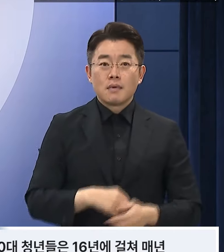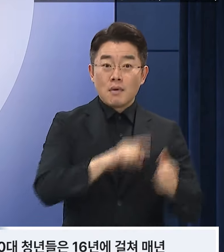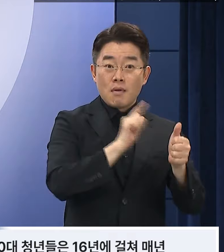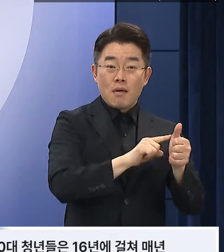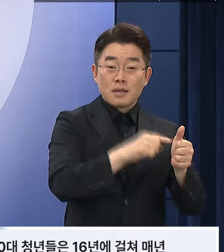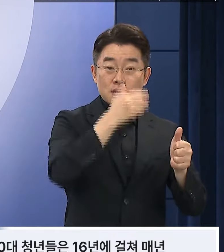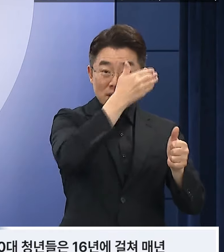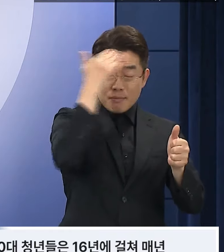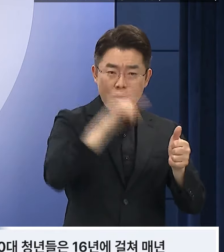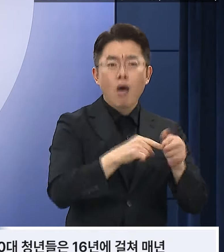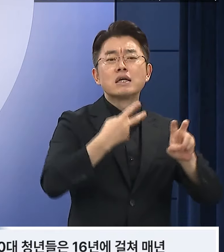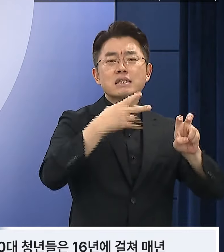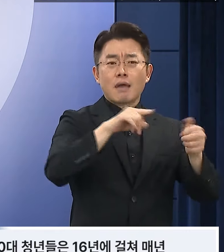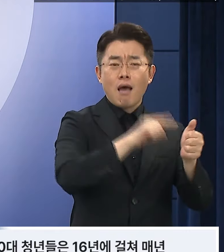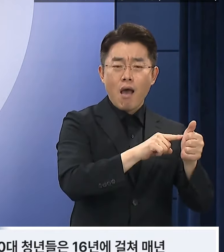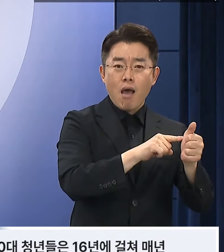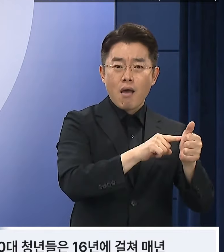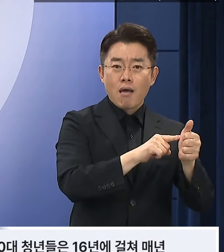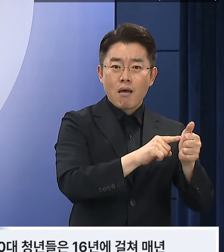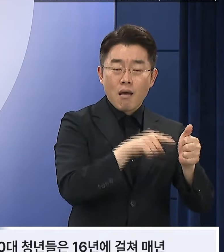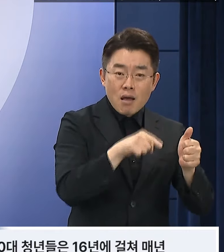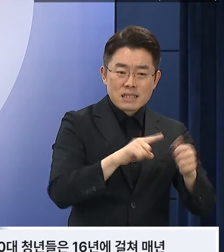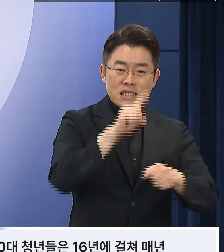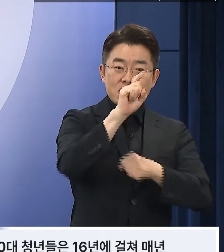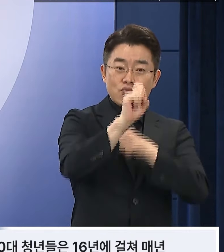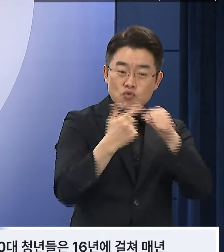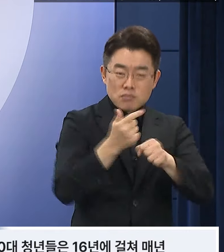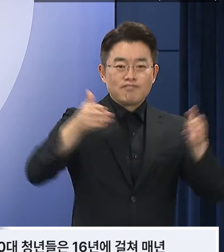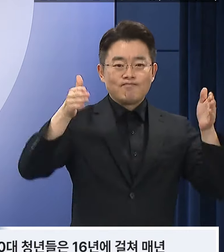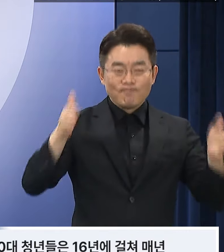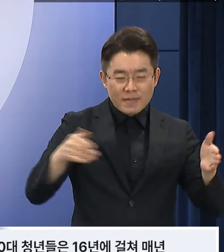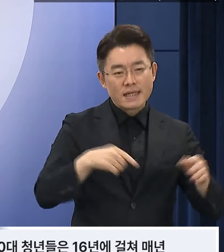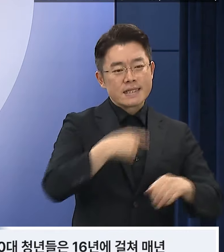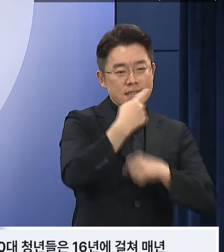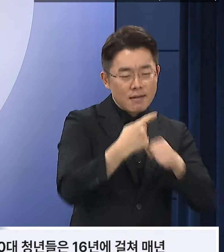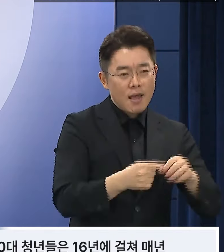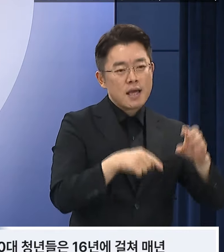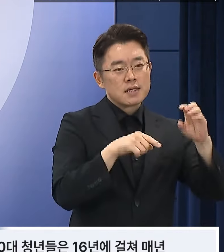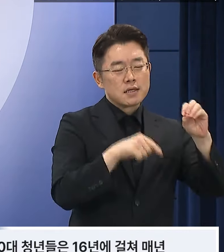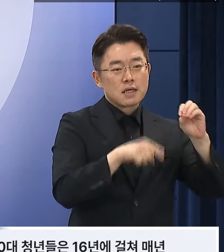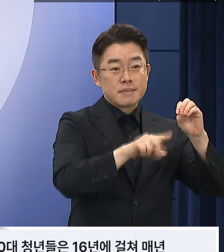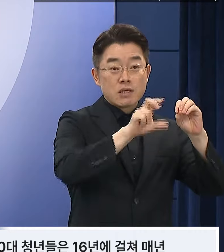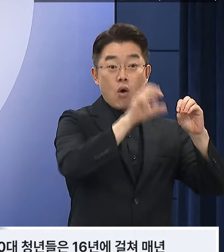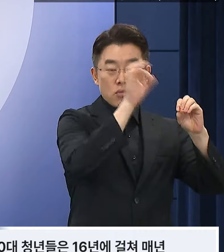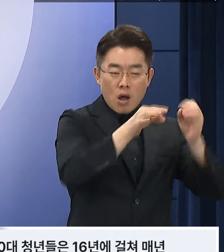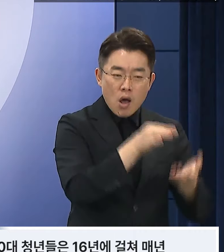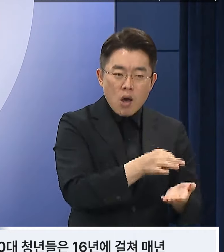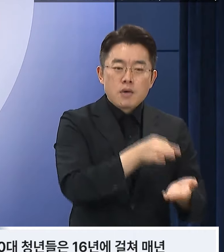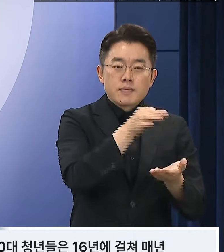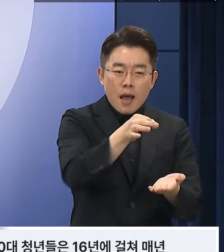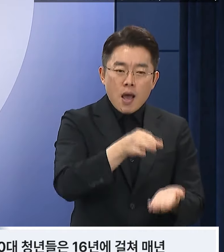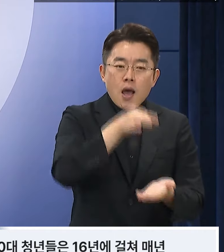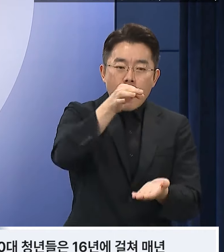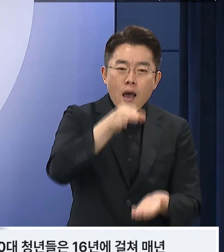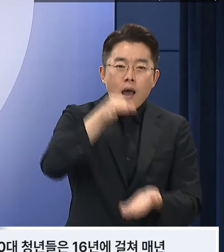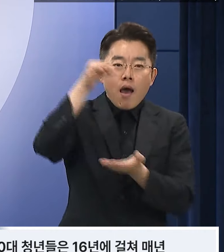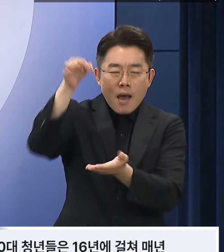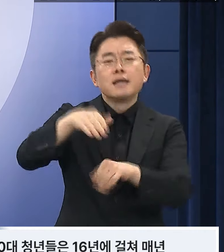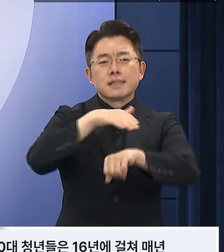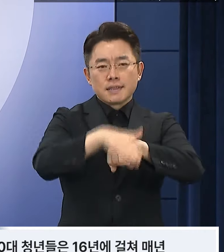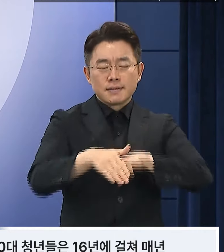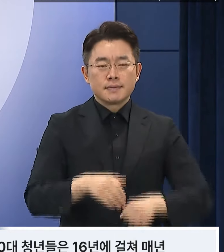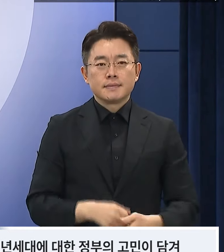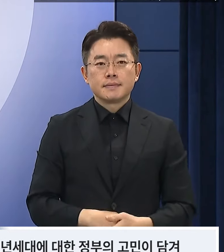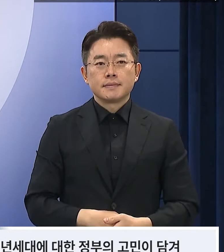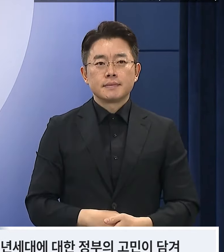내야 하는 20대 청년들은 16년에 걸쳐 매년 0.25%포인트씩 인상하겠습니다.